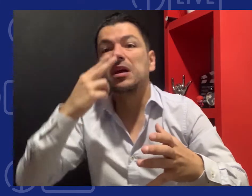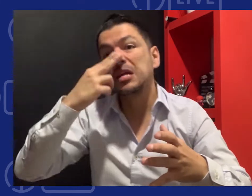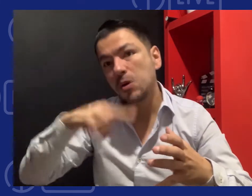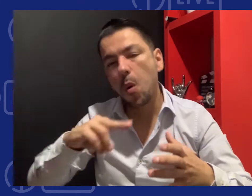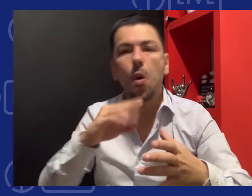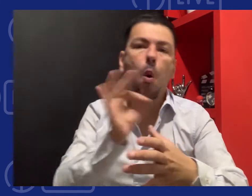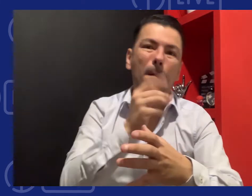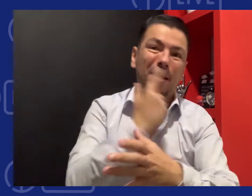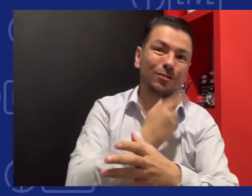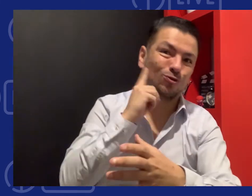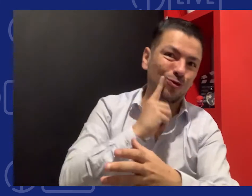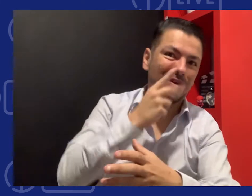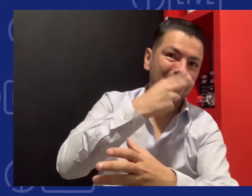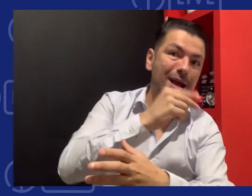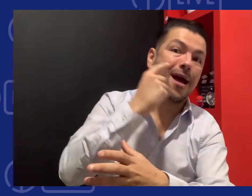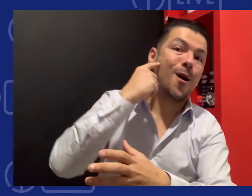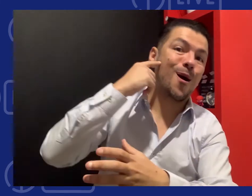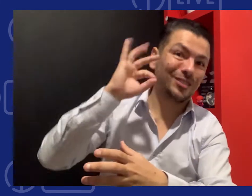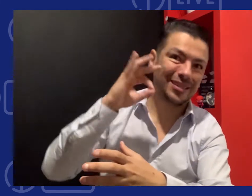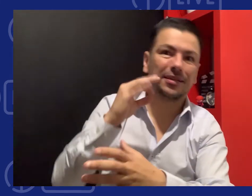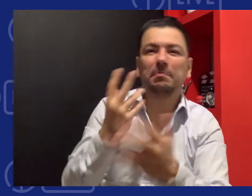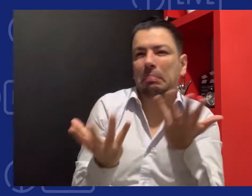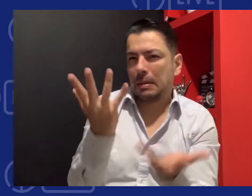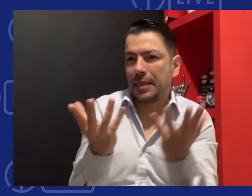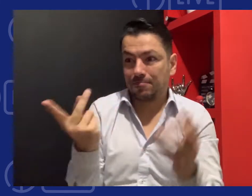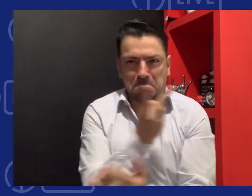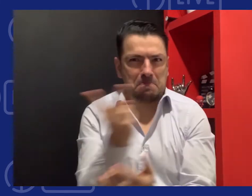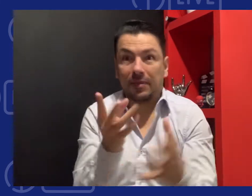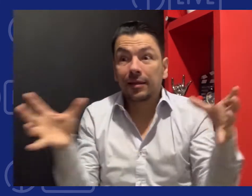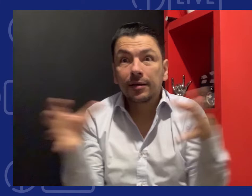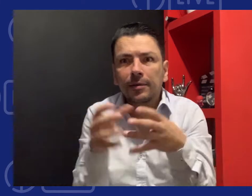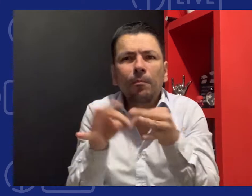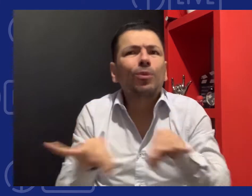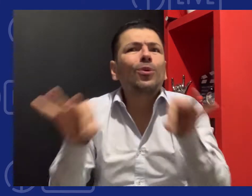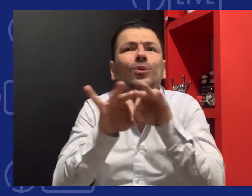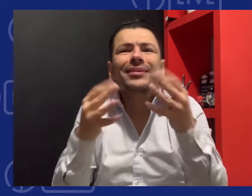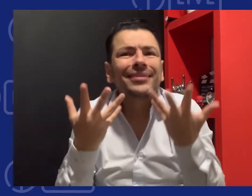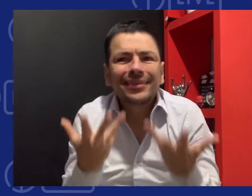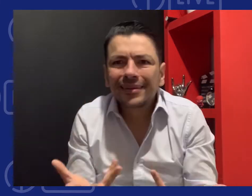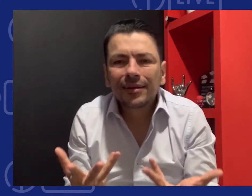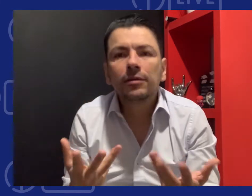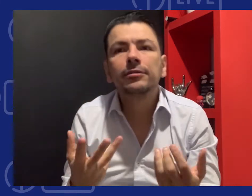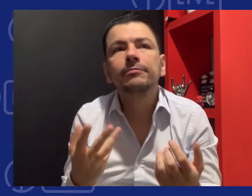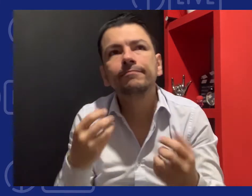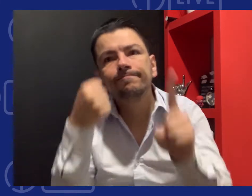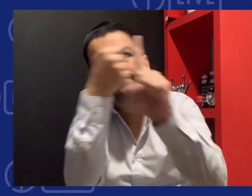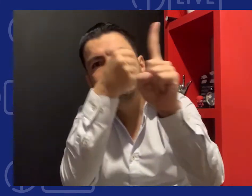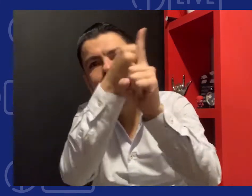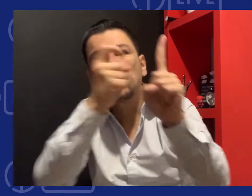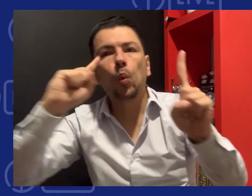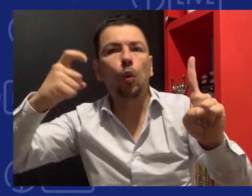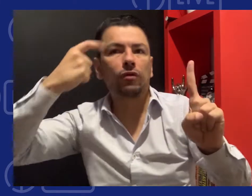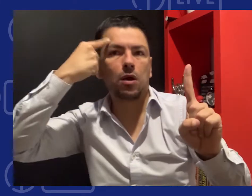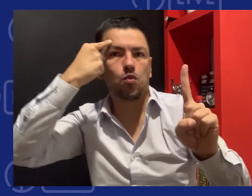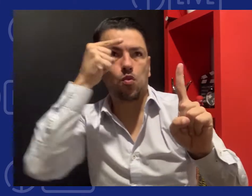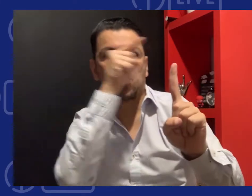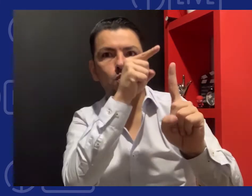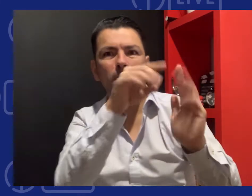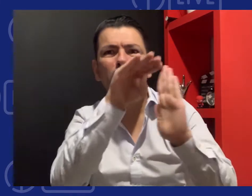Los padres de hijos sordos o padres sordos de hijos oyentes. Que en la conformación de este grupo se pueda hacer